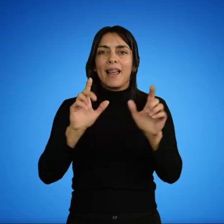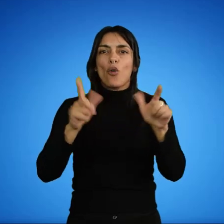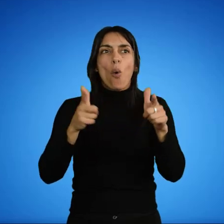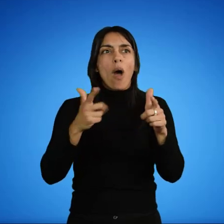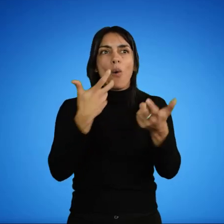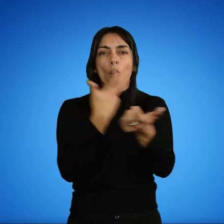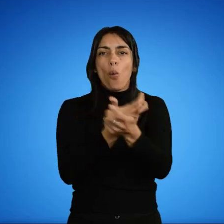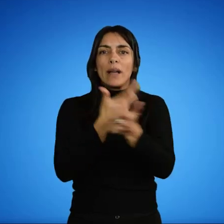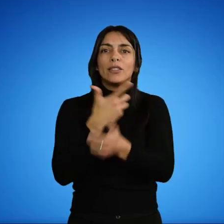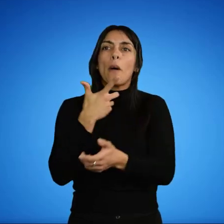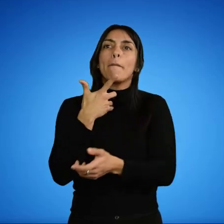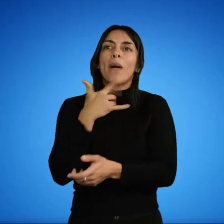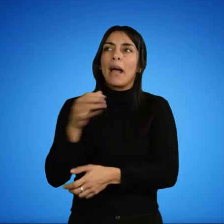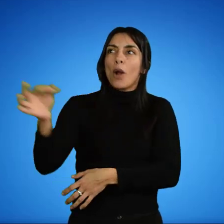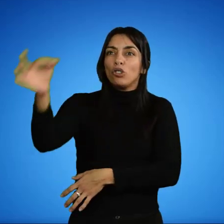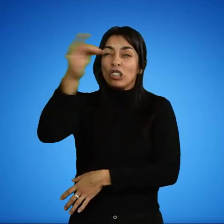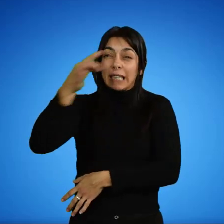ejerciendo de controladores de plagas.